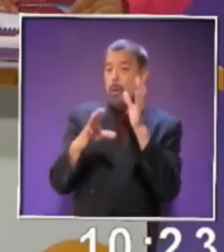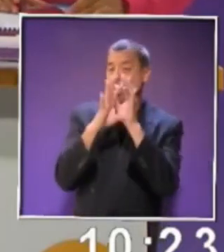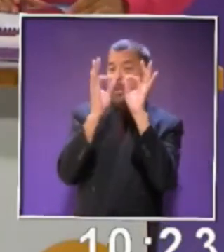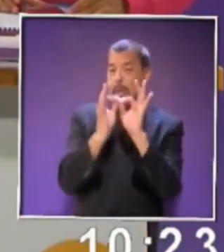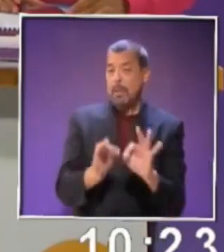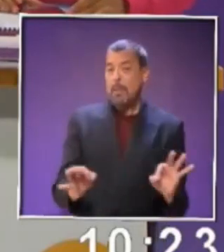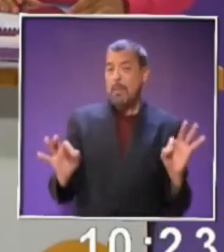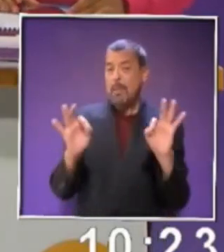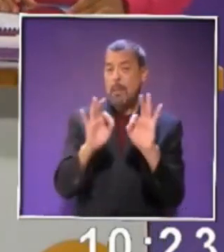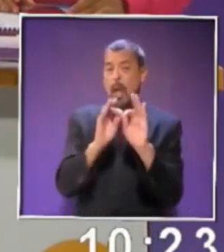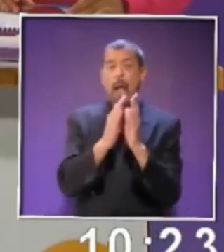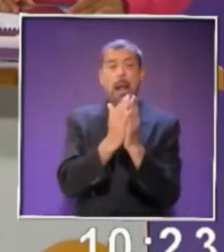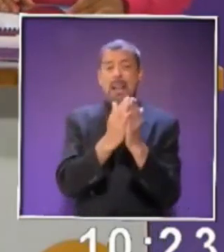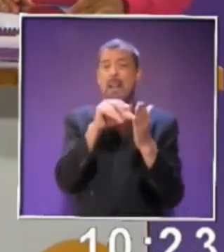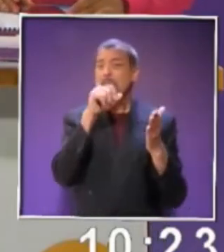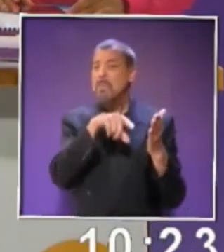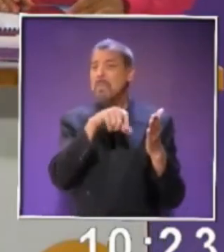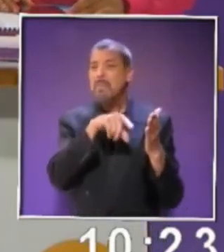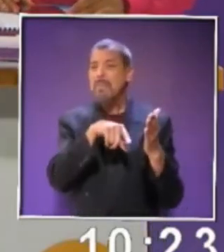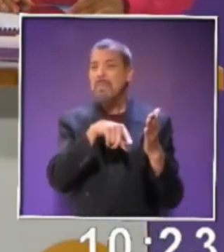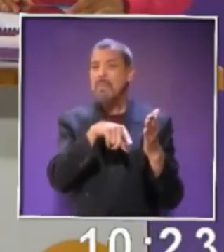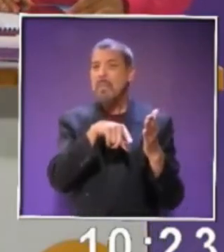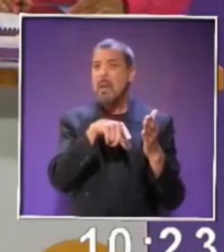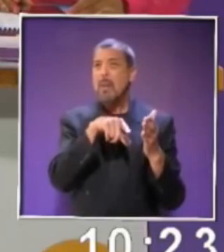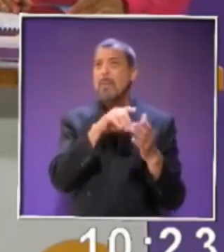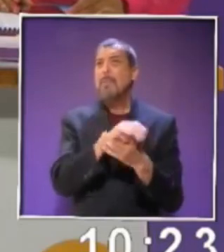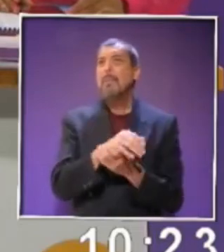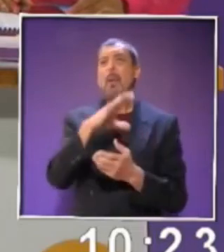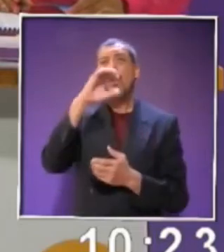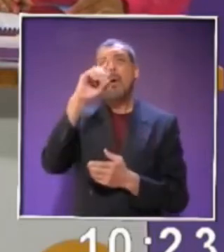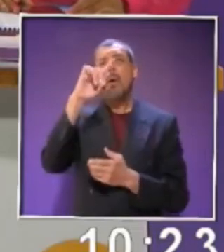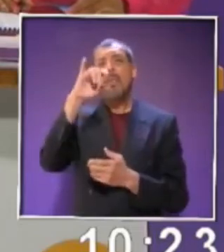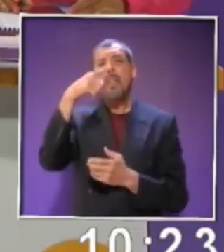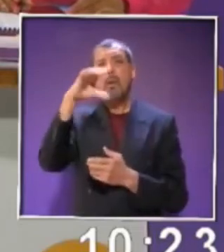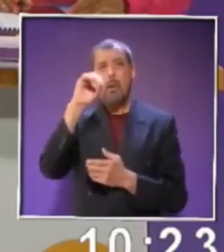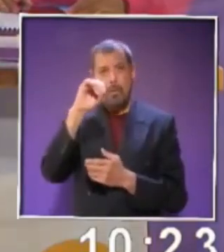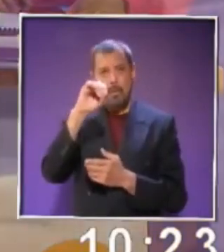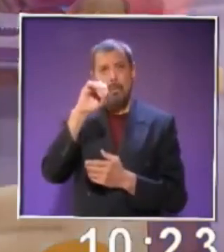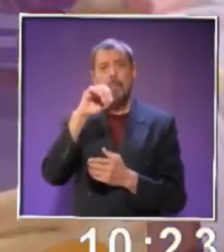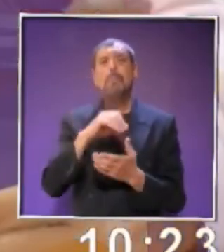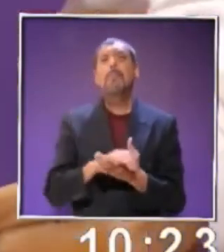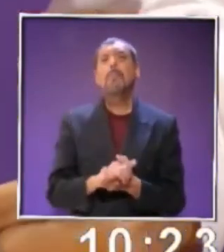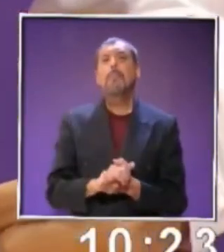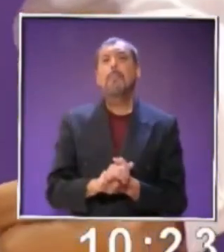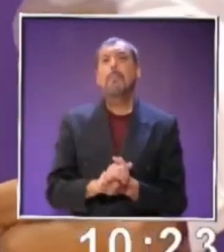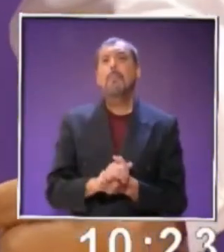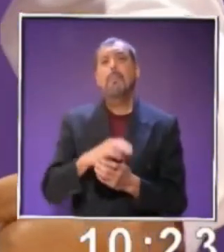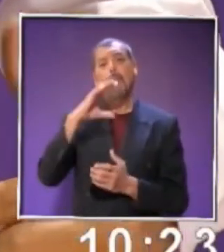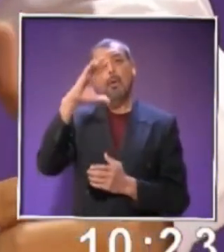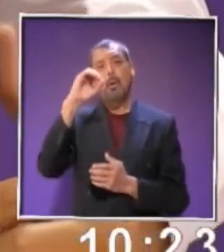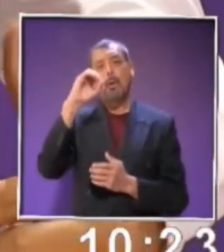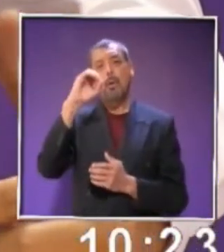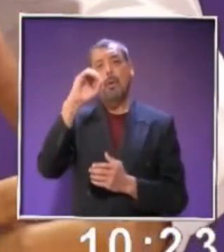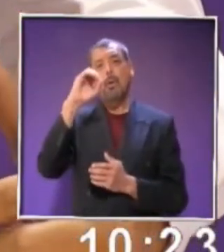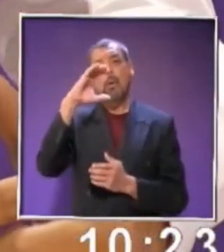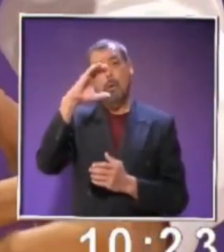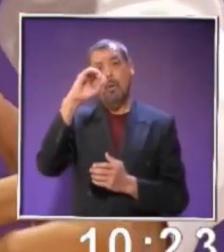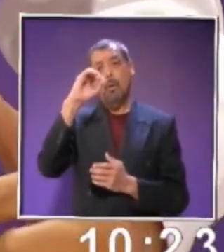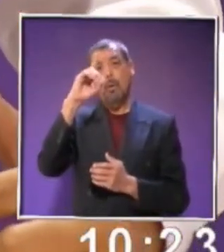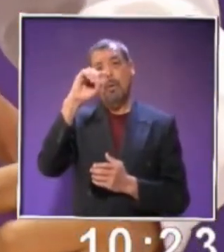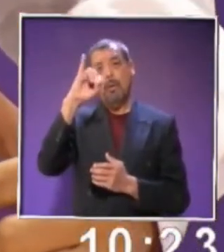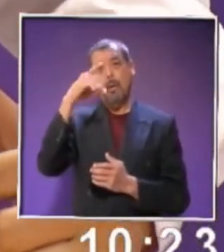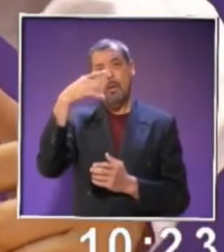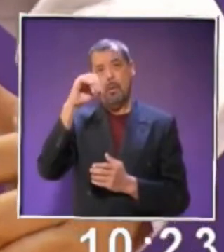viene en estos libros, que viene siendo un código. En este código, viene a nuestro lado derecho, podemos